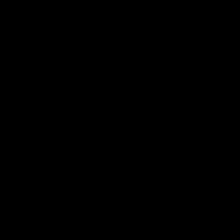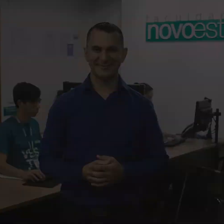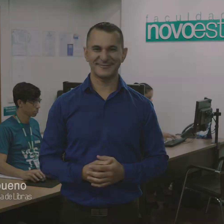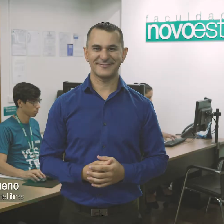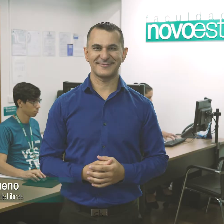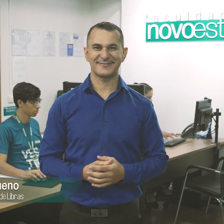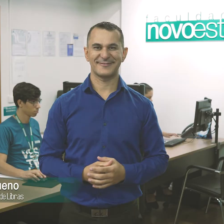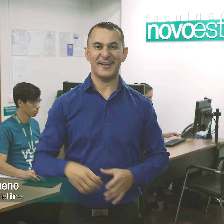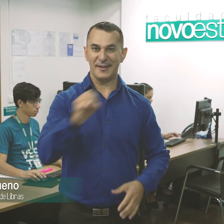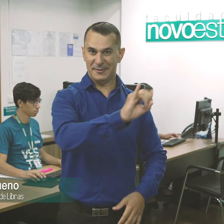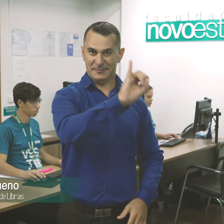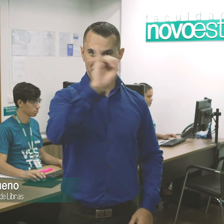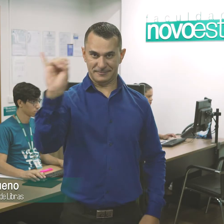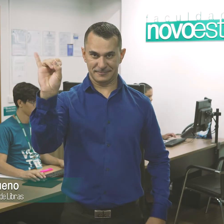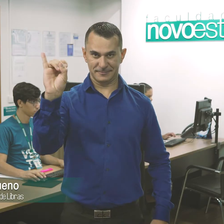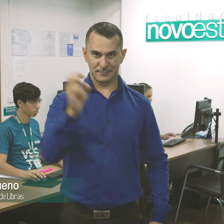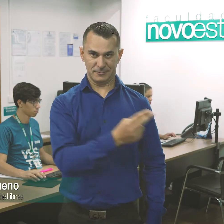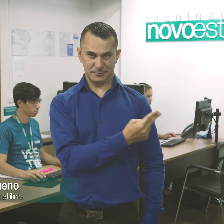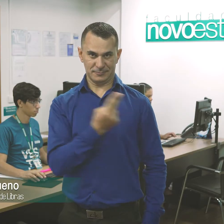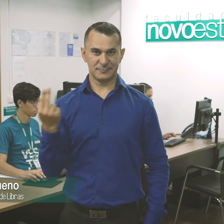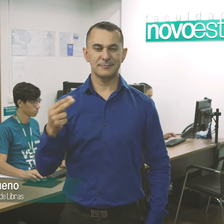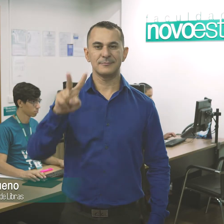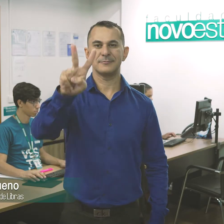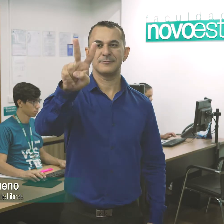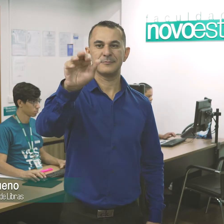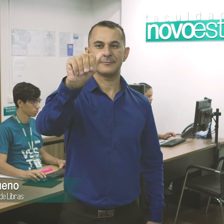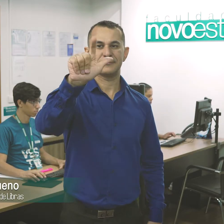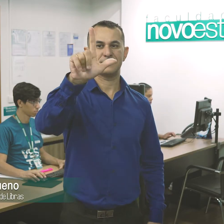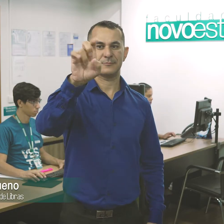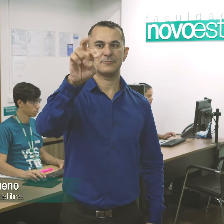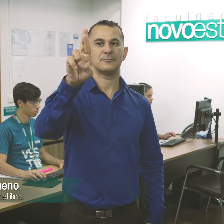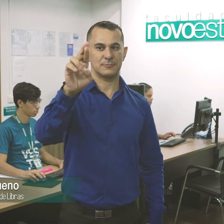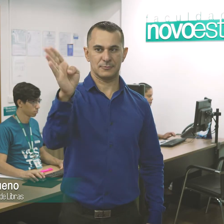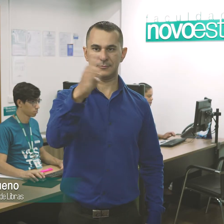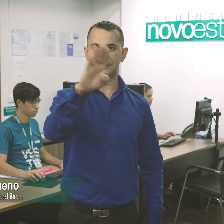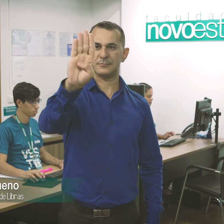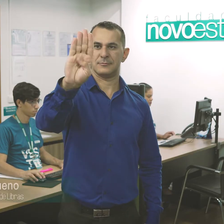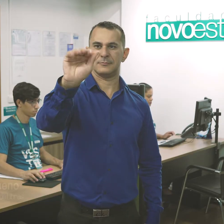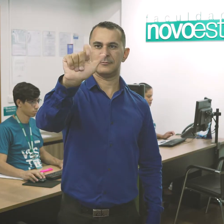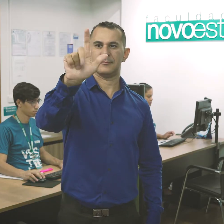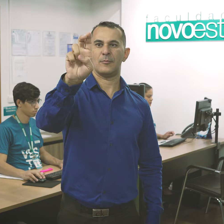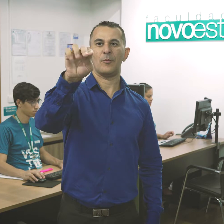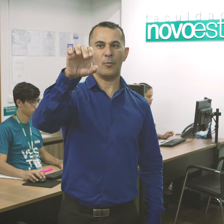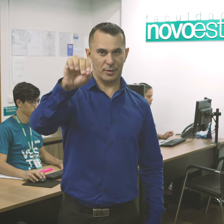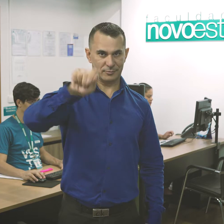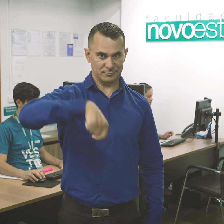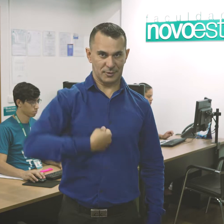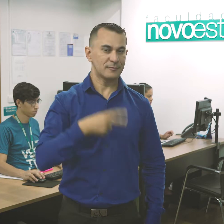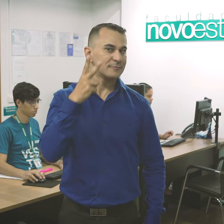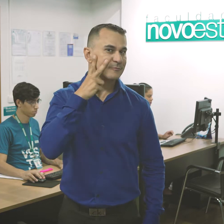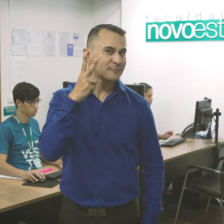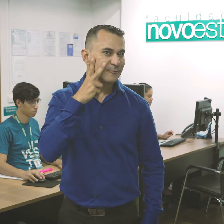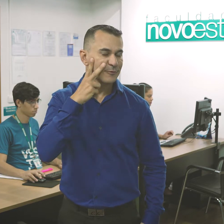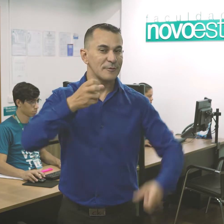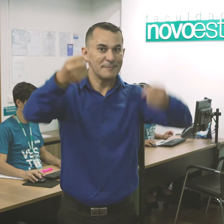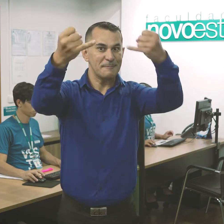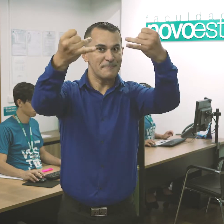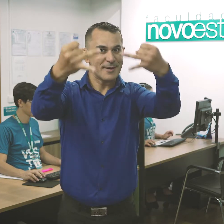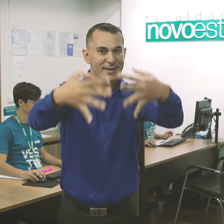Olá, eu sou Valdir Balbueno e quero te apresentar uma novidade. Agora eu tenho um